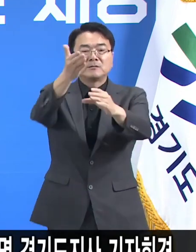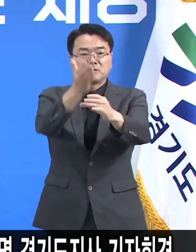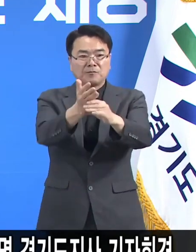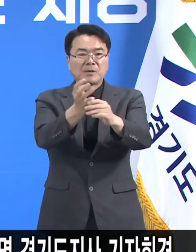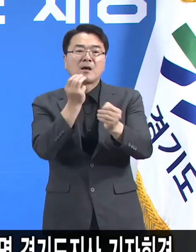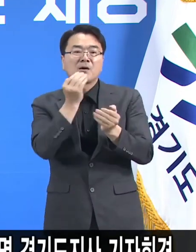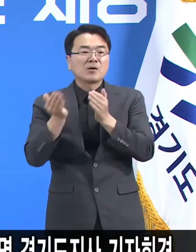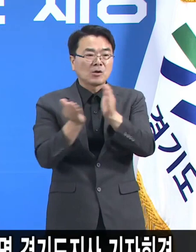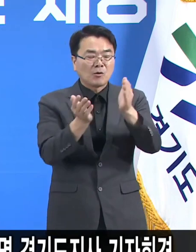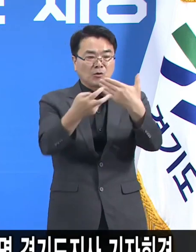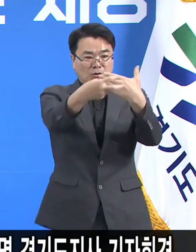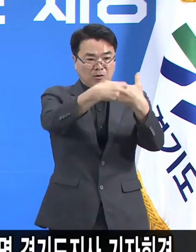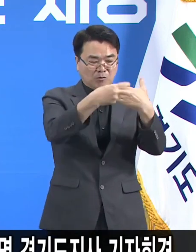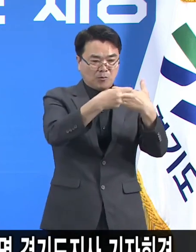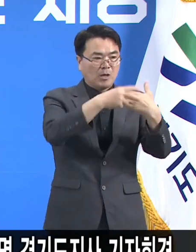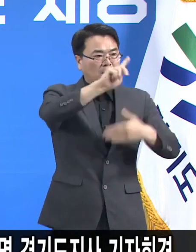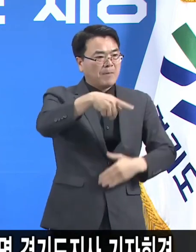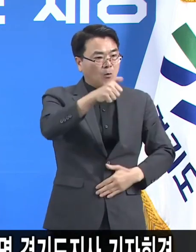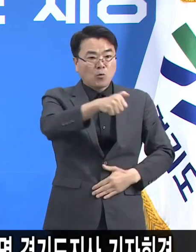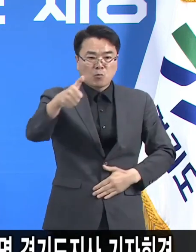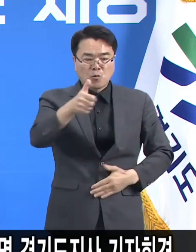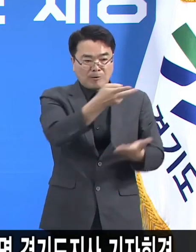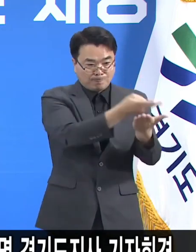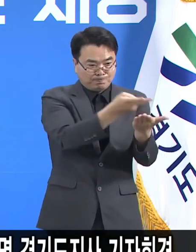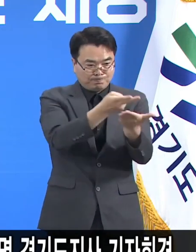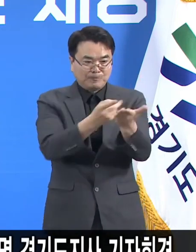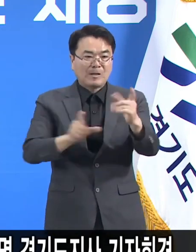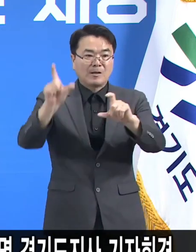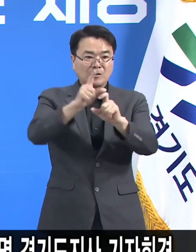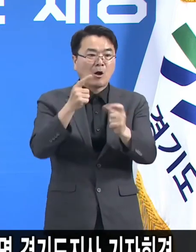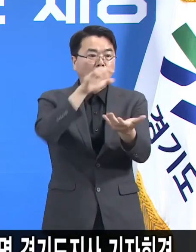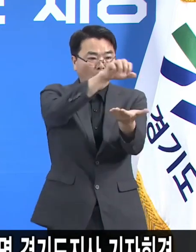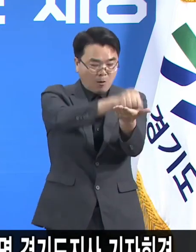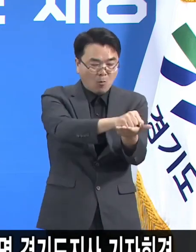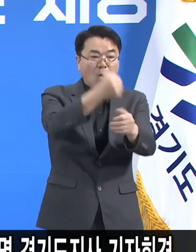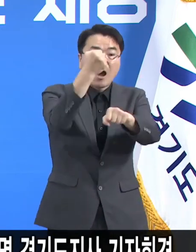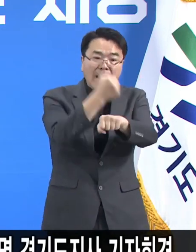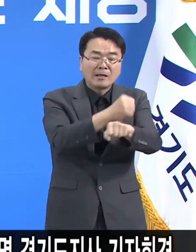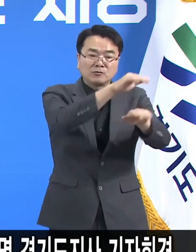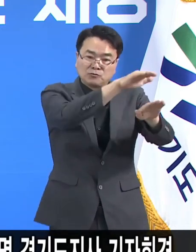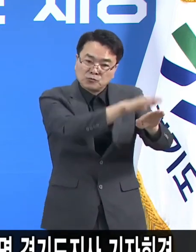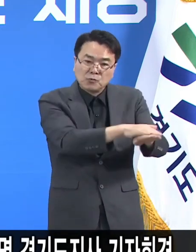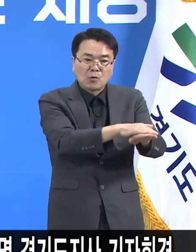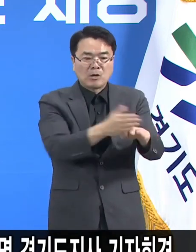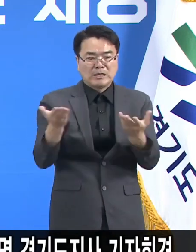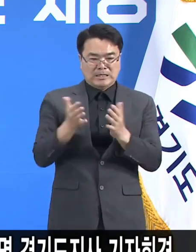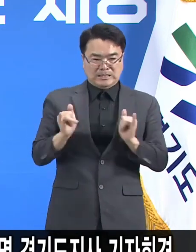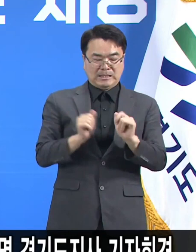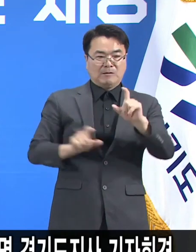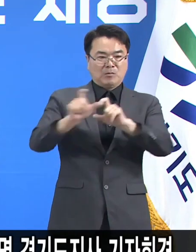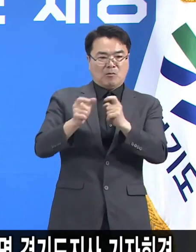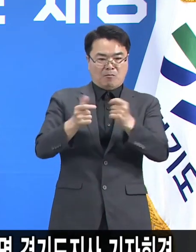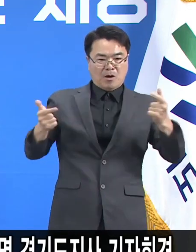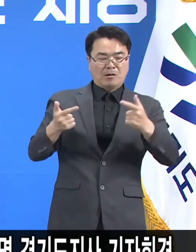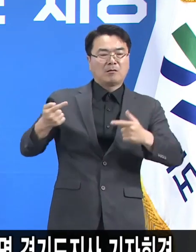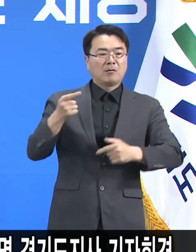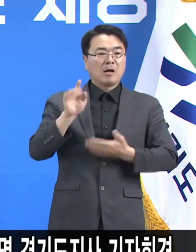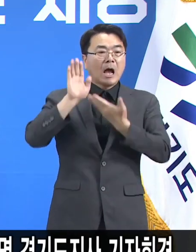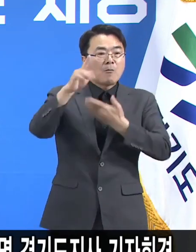경기도의료원 경제병상 155개 추가 확보 그리고 인력 보강을 통해서 총